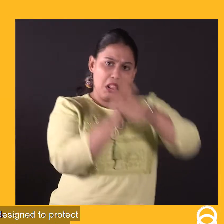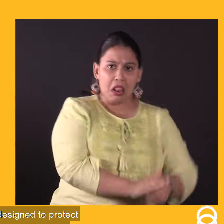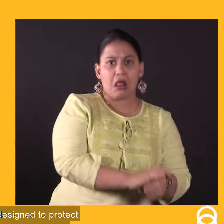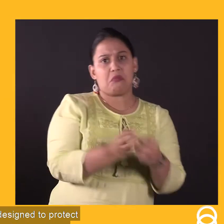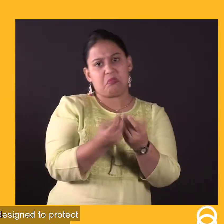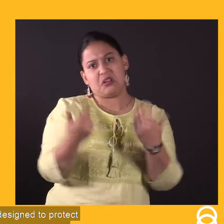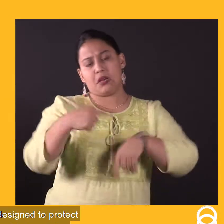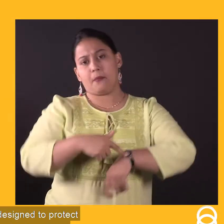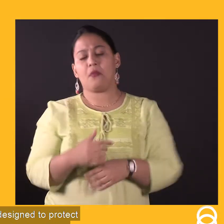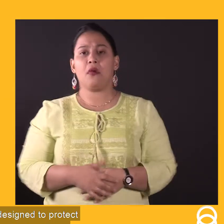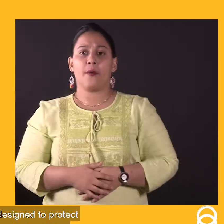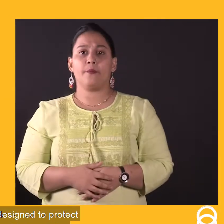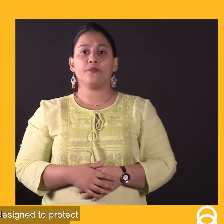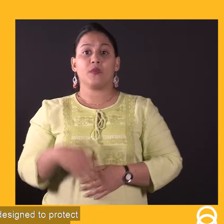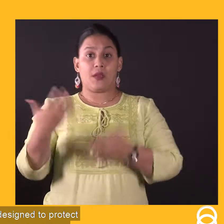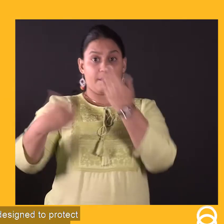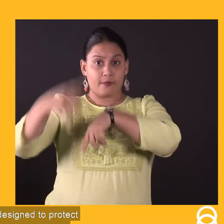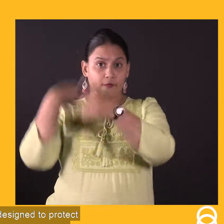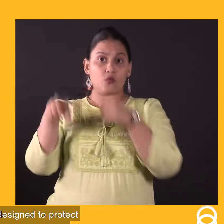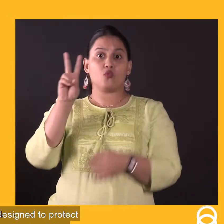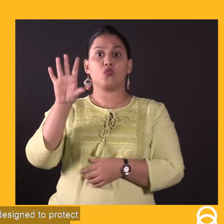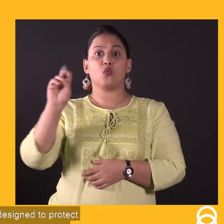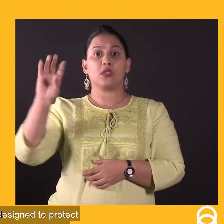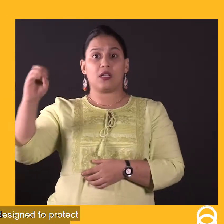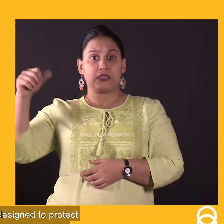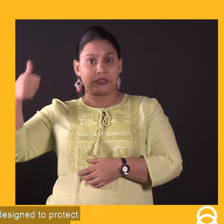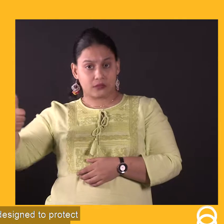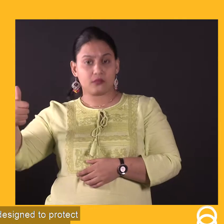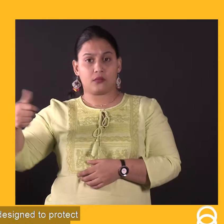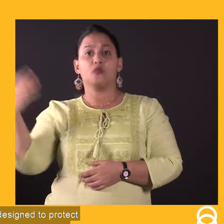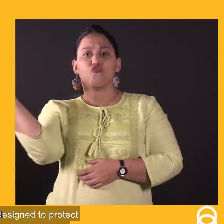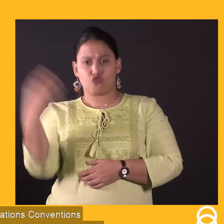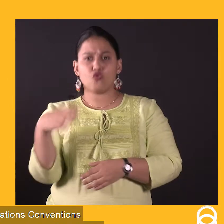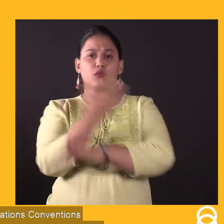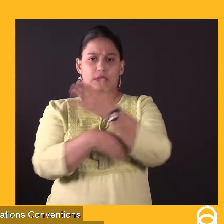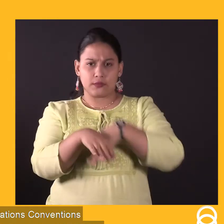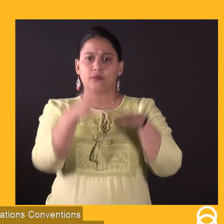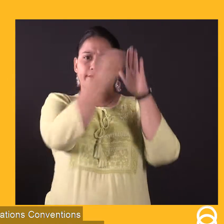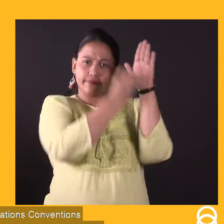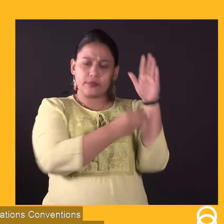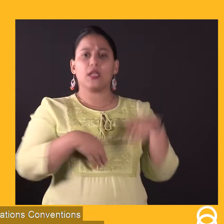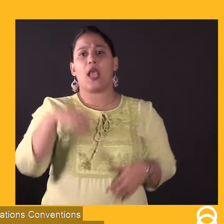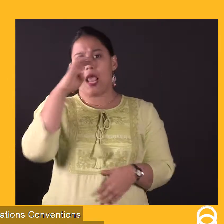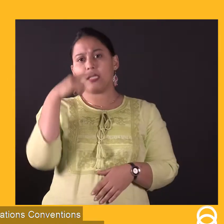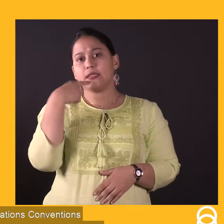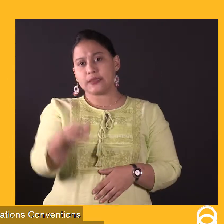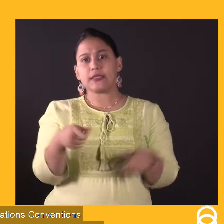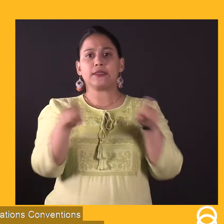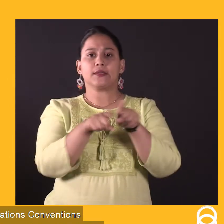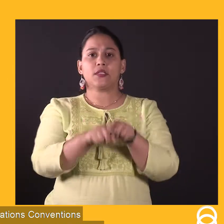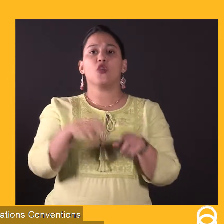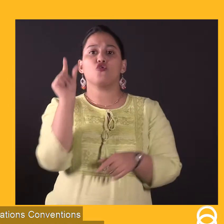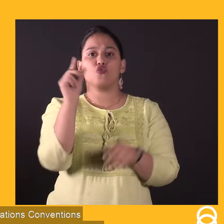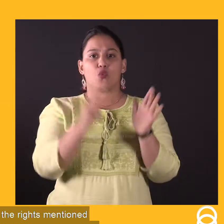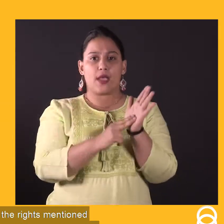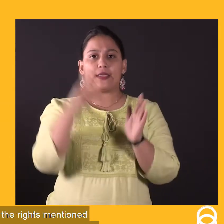2006 में विकलांग अधिकारों पर एक अंतराश्च्रि घुशना बत्र बनाया गया था जिसे हम अंग्रेजी में UNCRPD